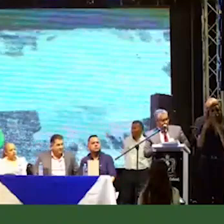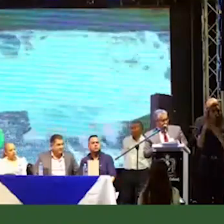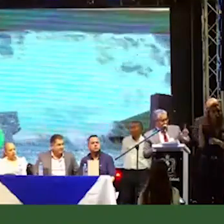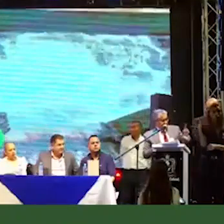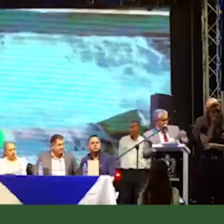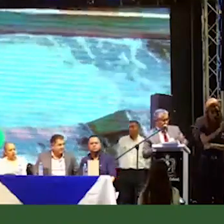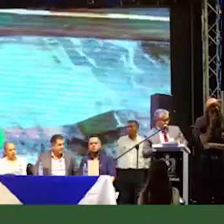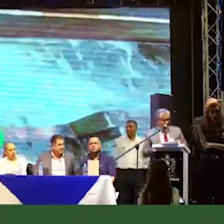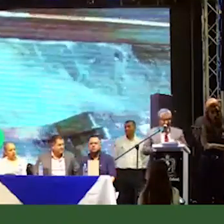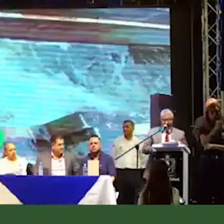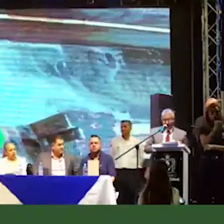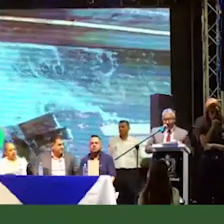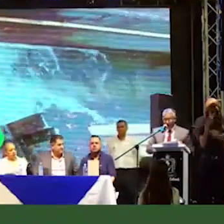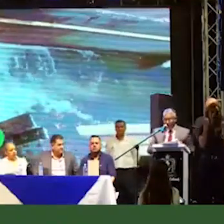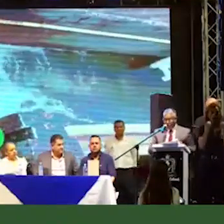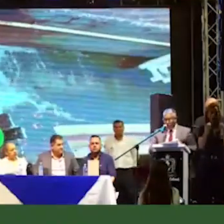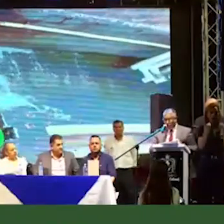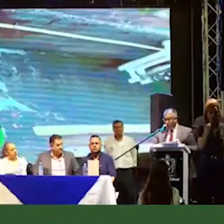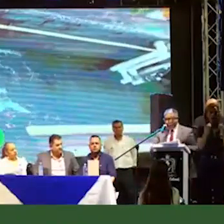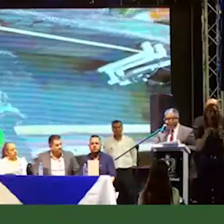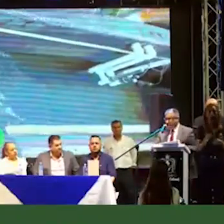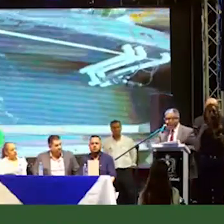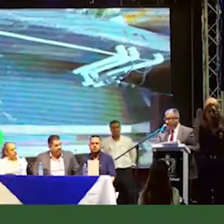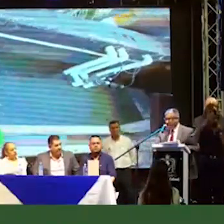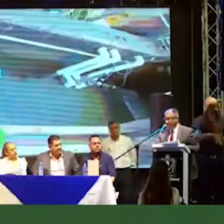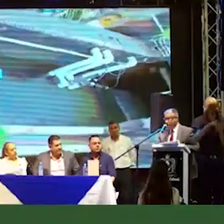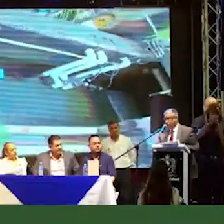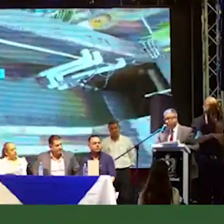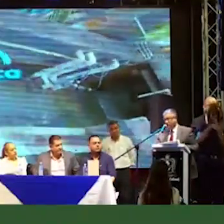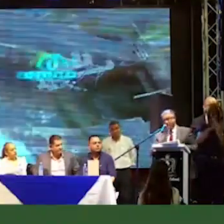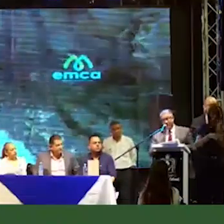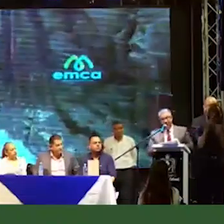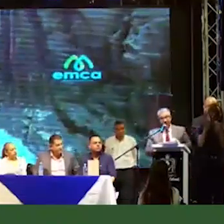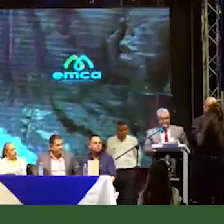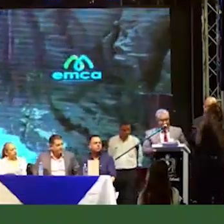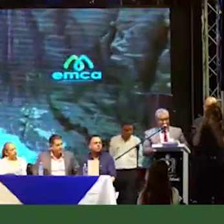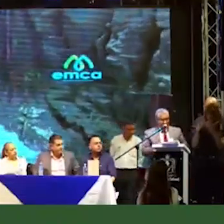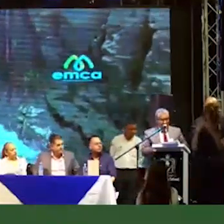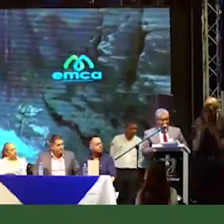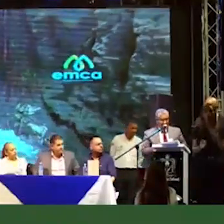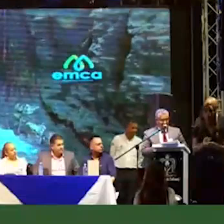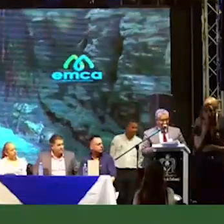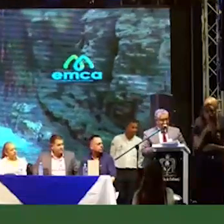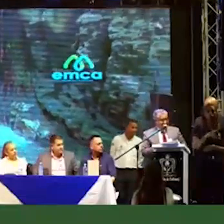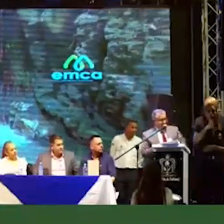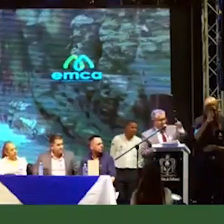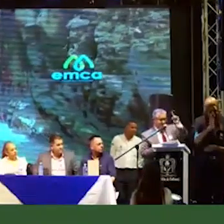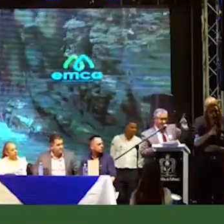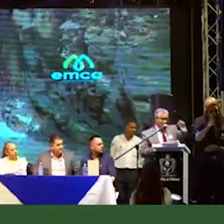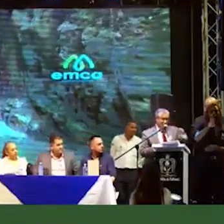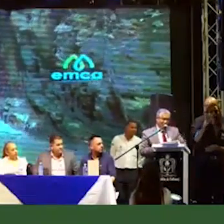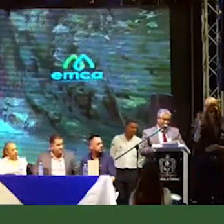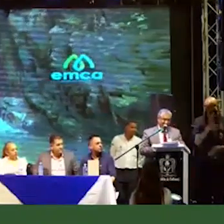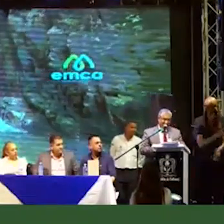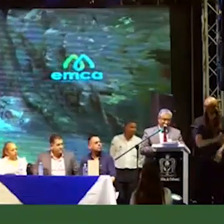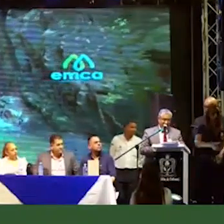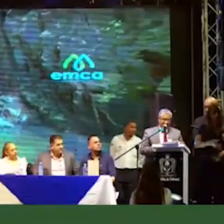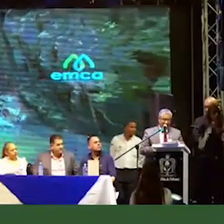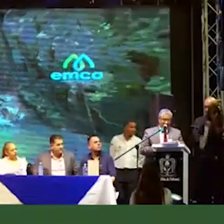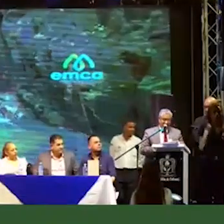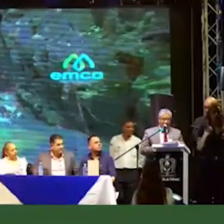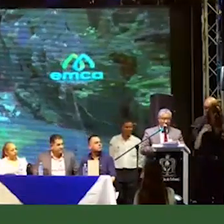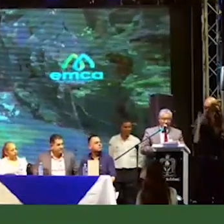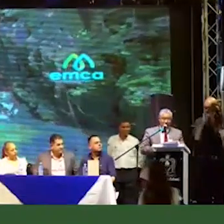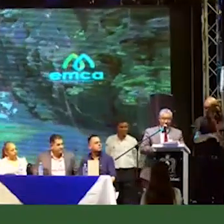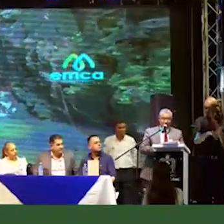para el servicio de aseo por un valor de 760 millones de precios para mejorar la prestación del